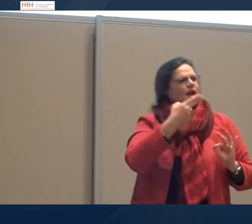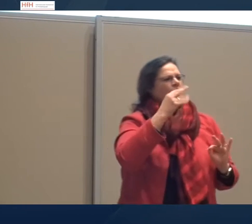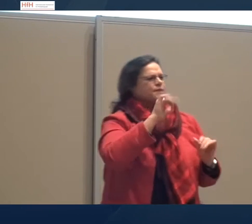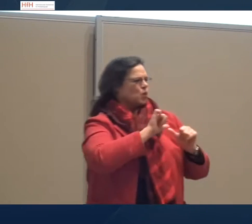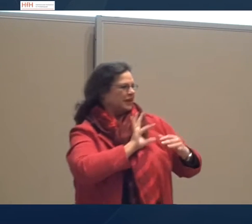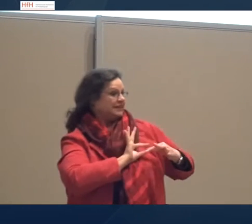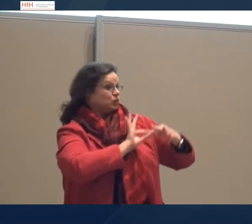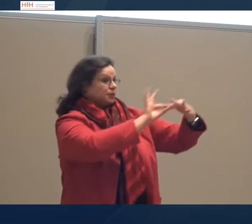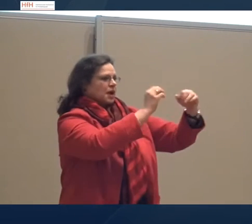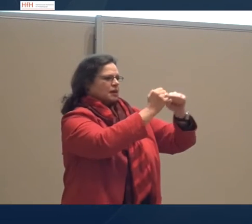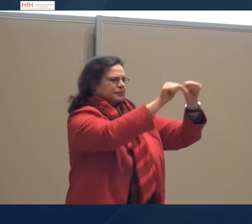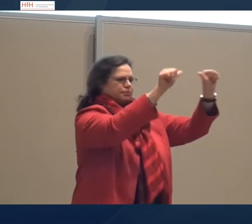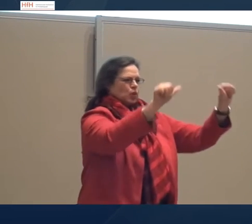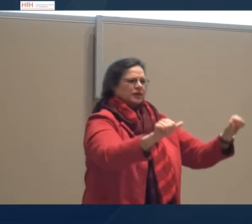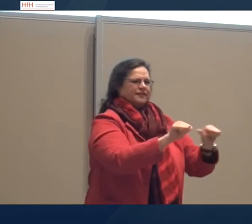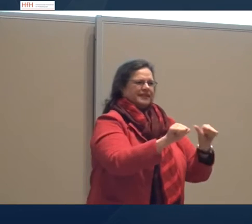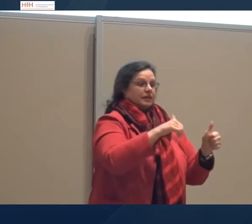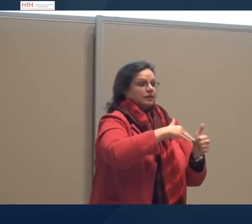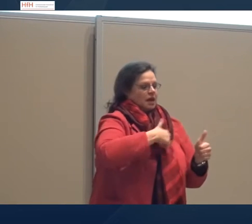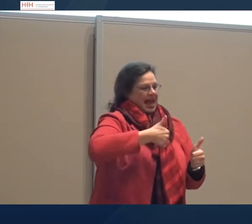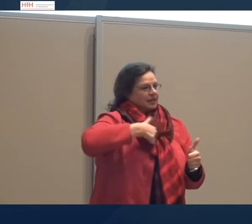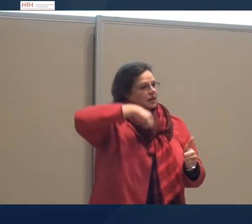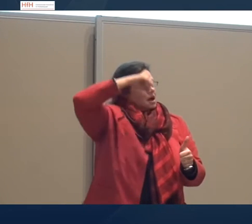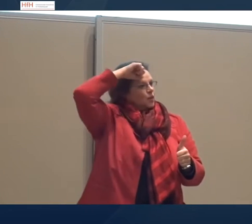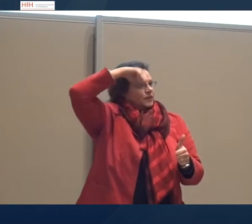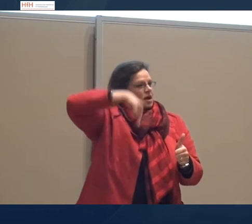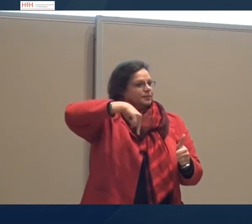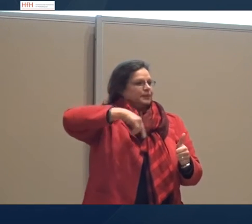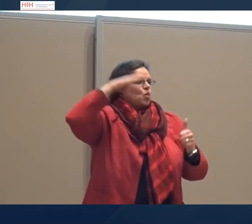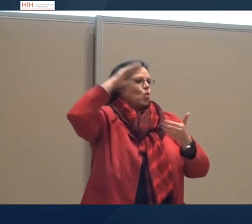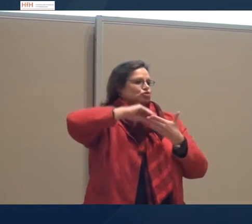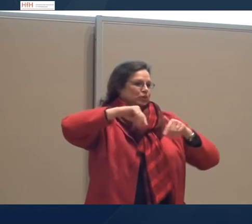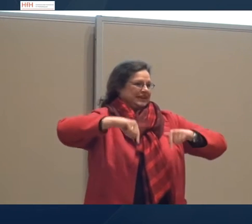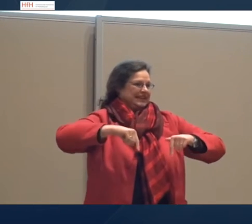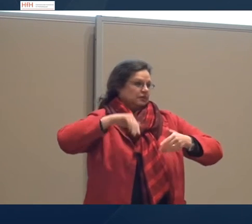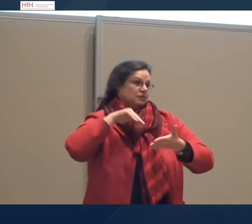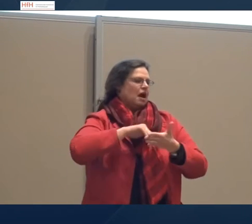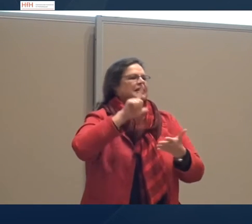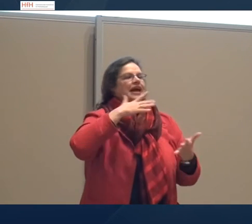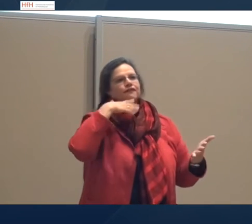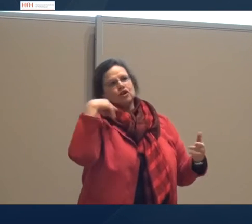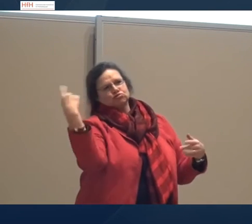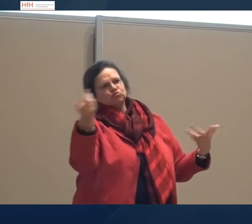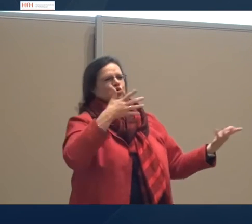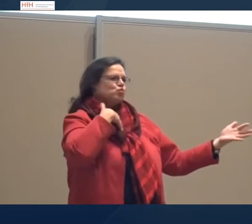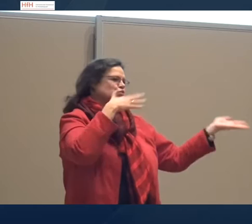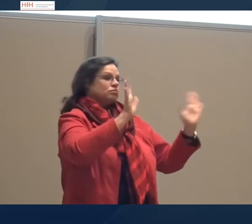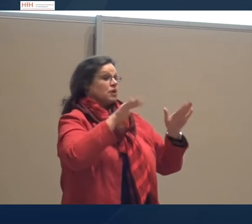Die Kooperation mit der ZHAW von der HFH, die möchte ich kurz erläutern. Ich habe ja eine bestimmte Aufgabe hier an der